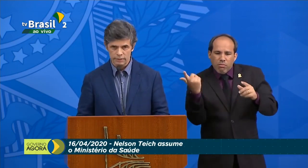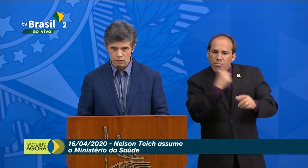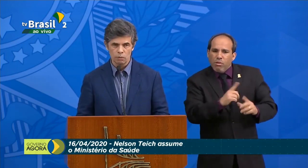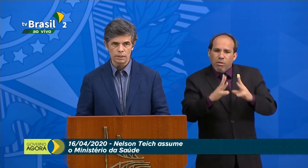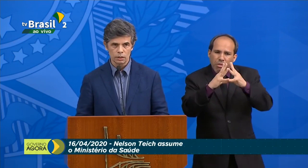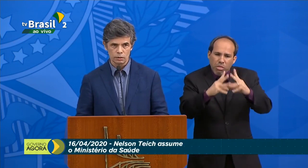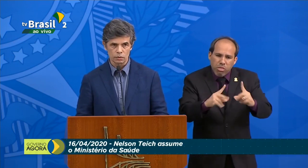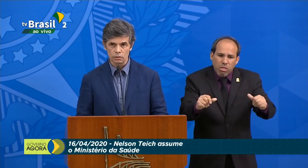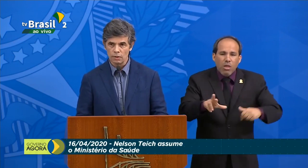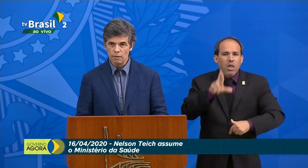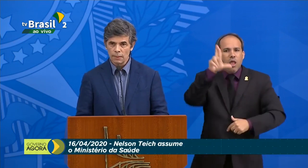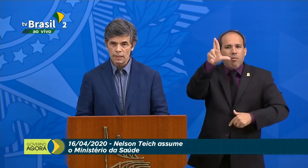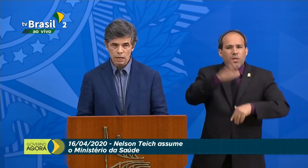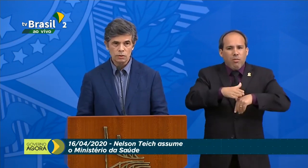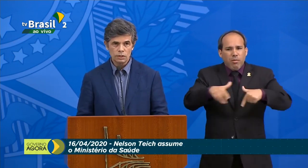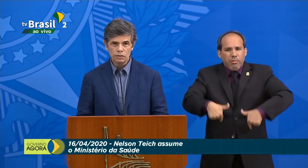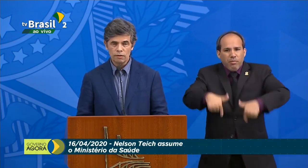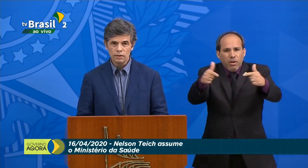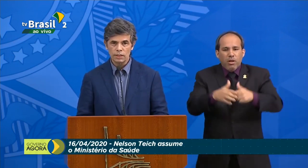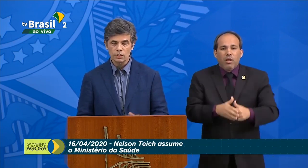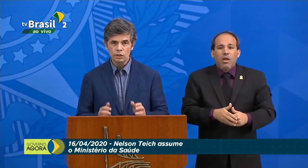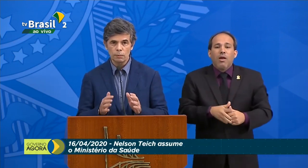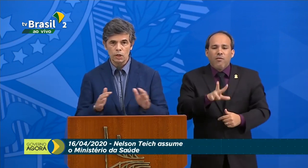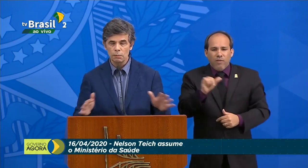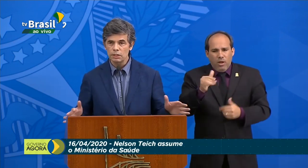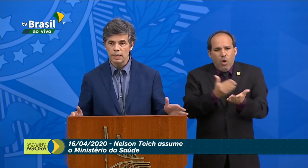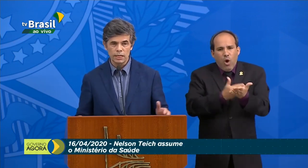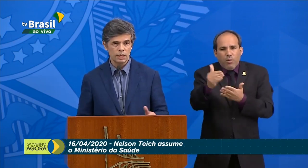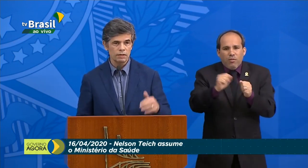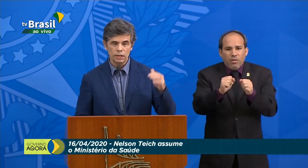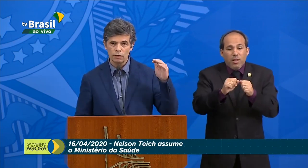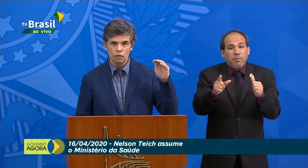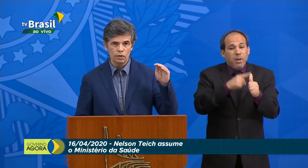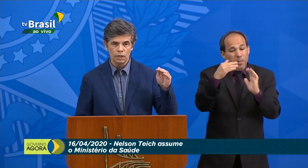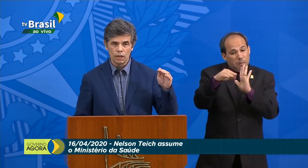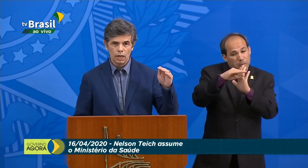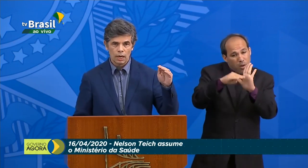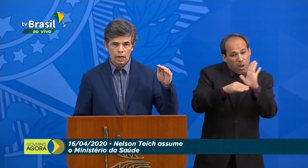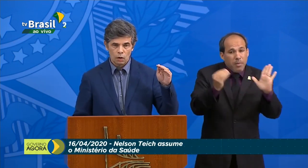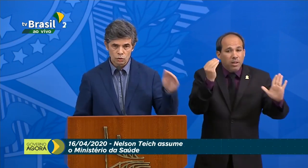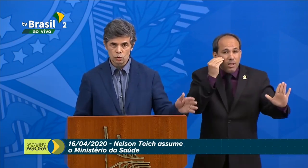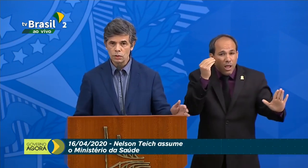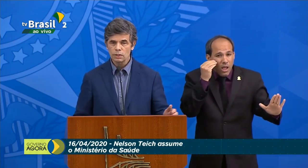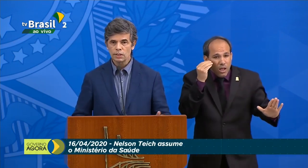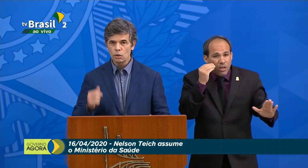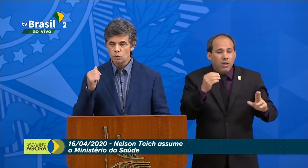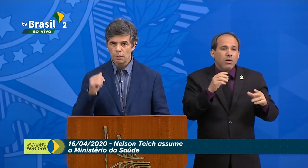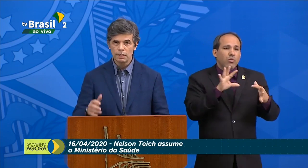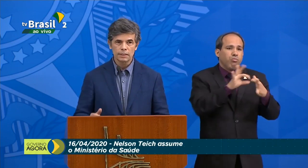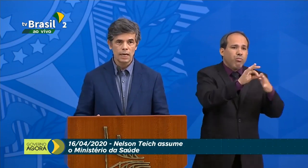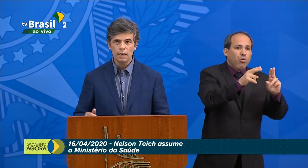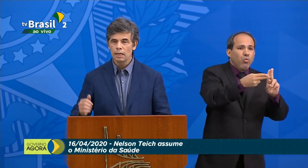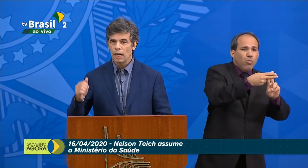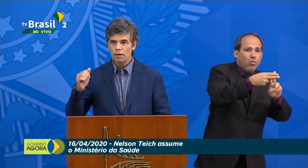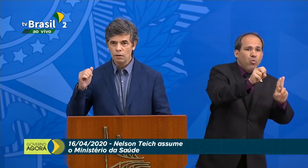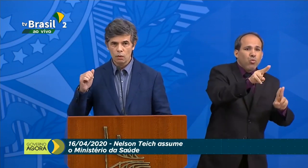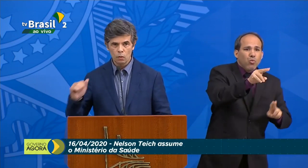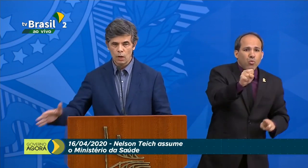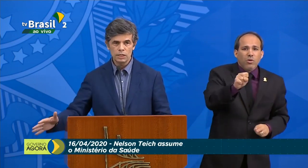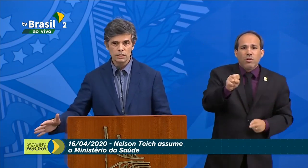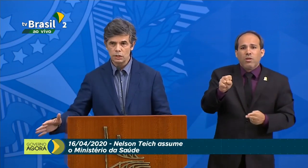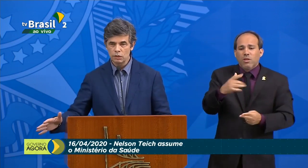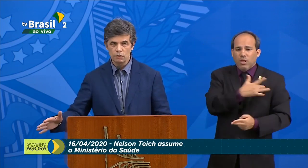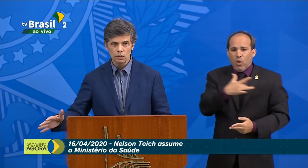E a gente é que vai estar comandando isso. E é isso que a gente vai fazer. Então, esse programa de teste vai ter que envolver o SUS, a saúde suplementar,